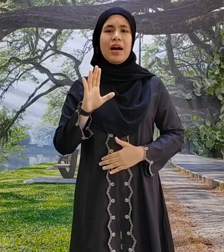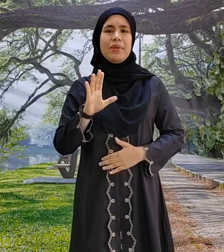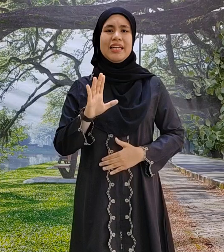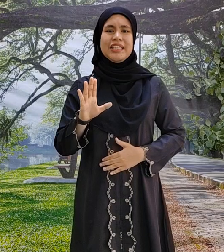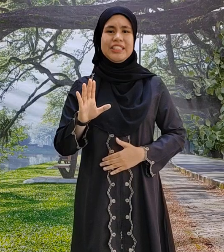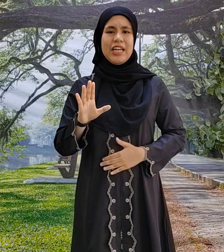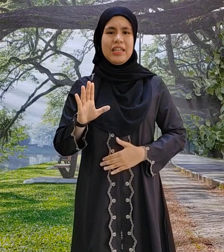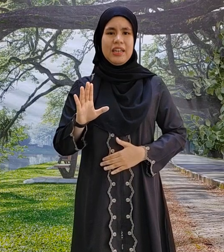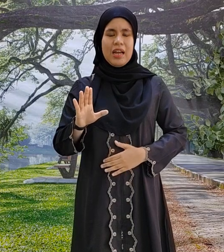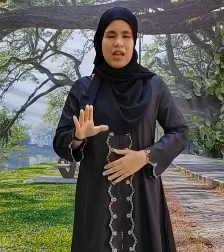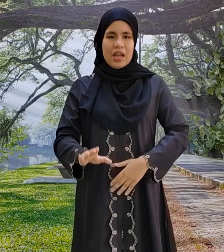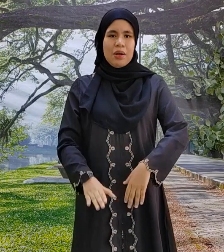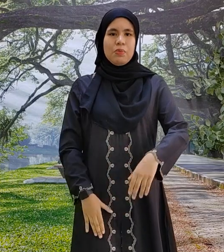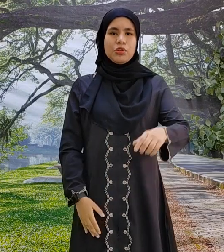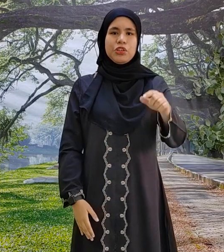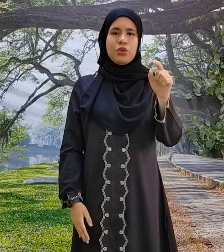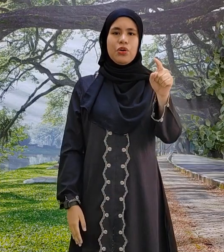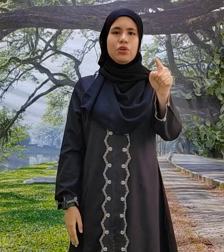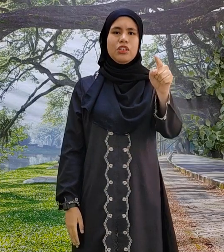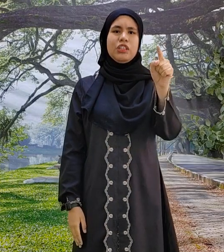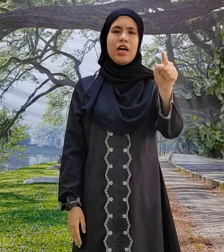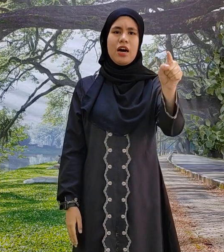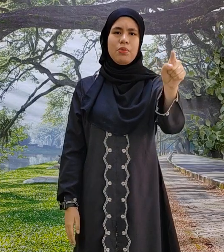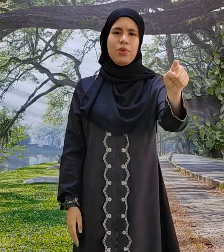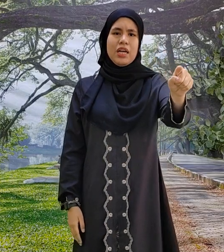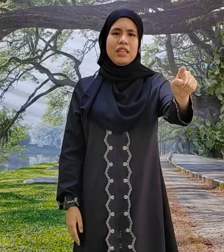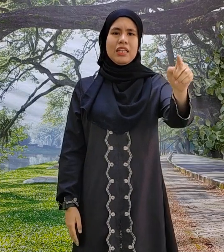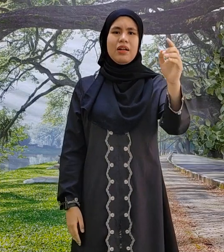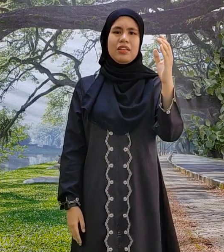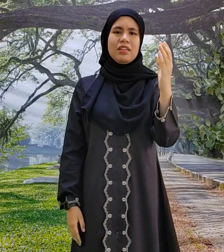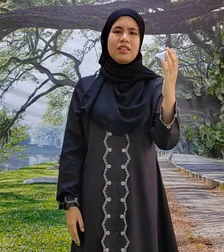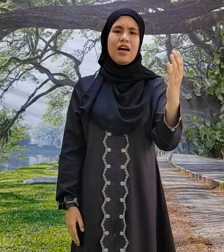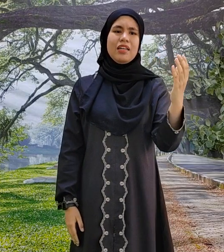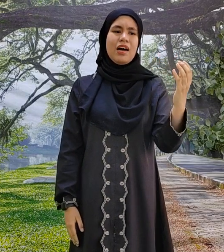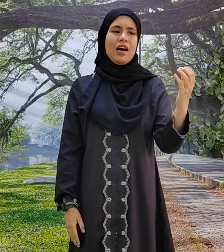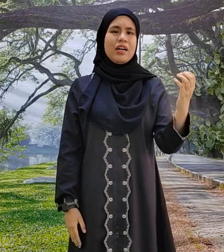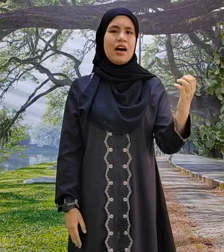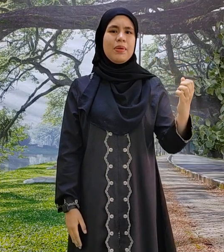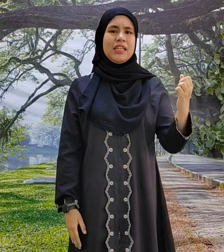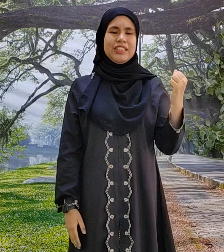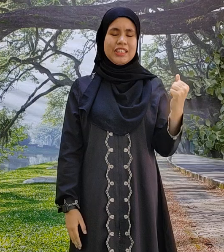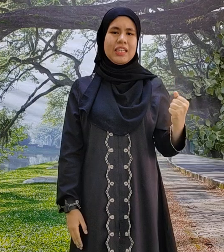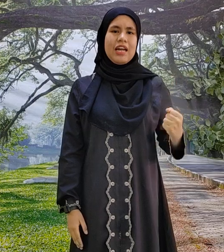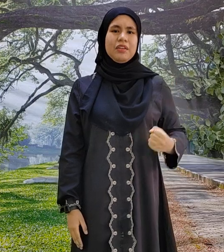kami kesan Musuh dujanamu tidak terdaya kami sekat